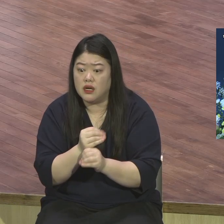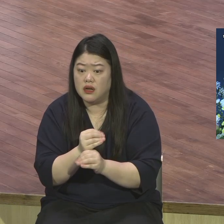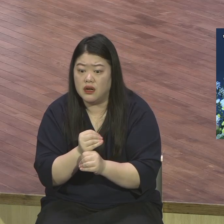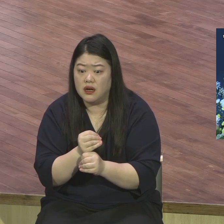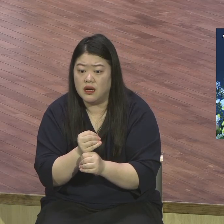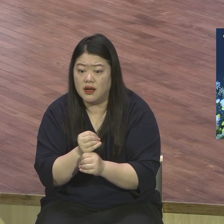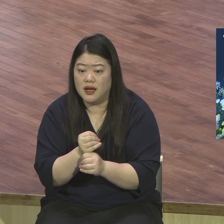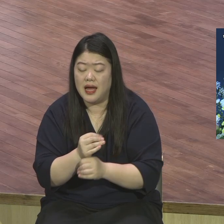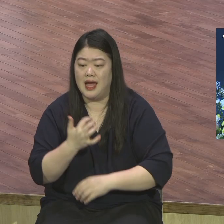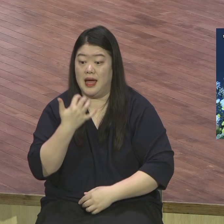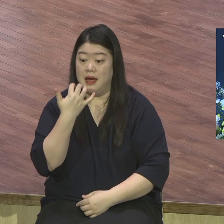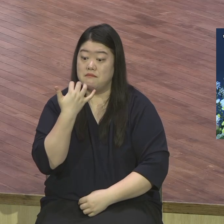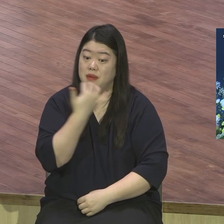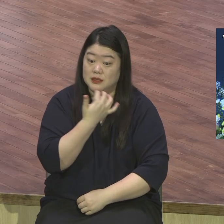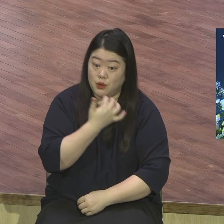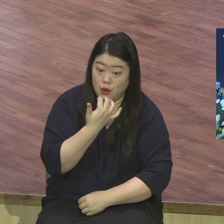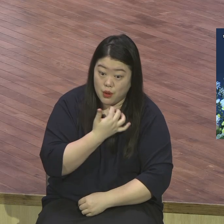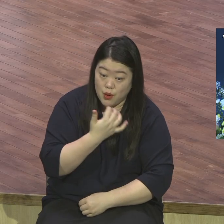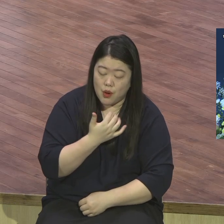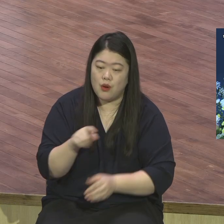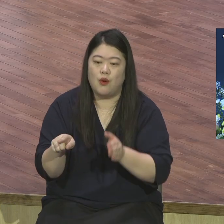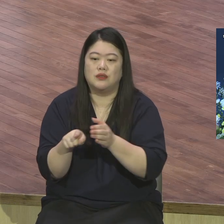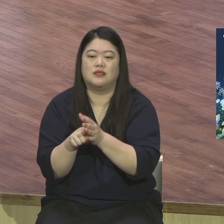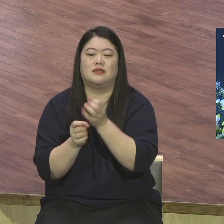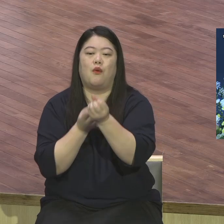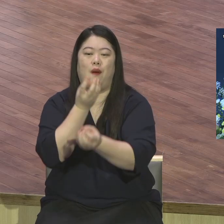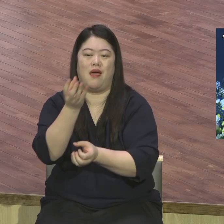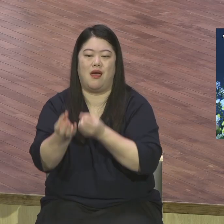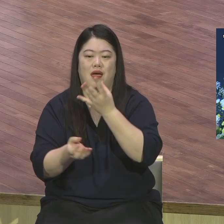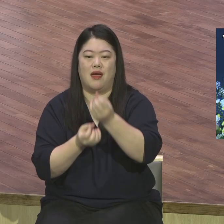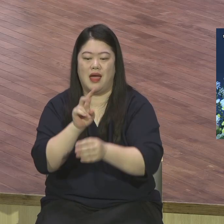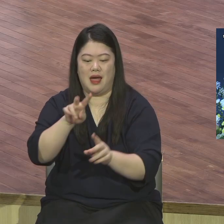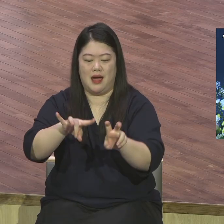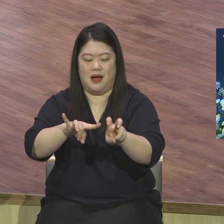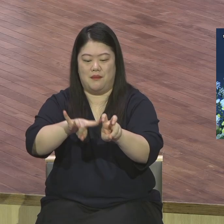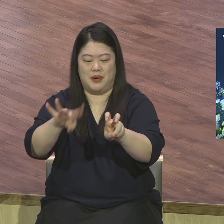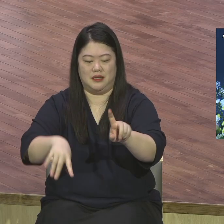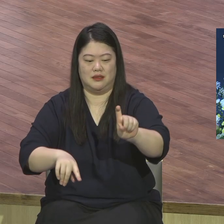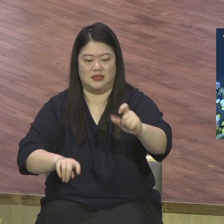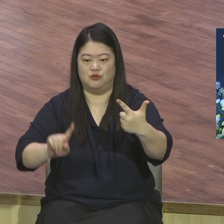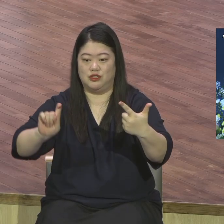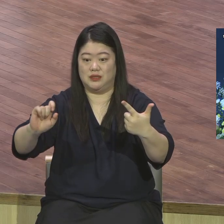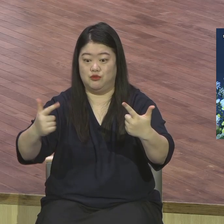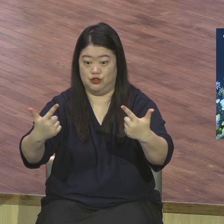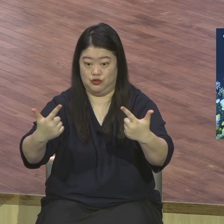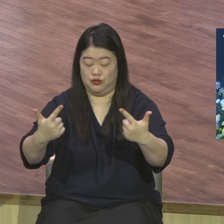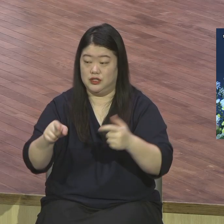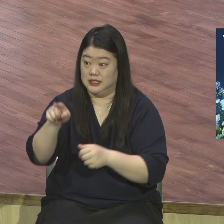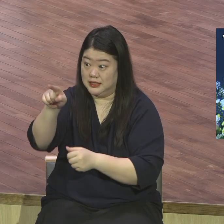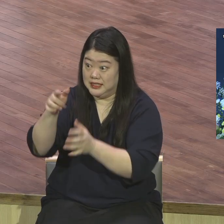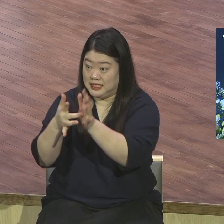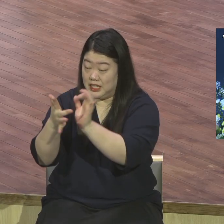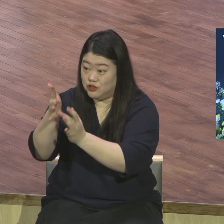예수님이 그리스도로 이 땅에 오셨다라는 고백 이후입니다